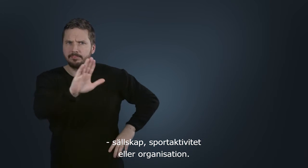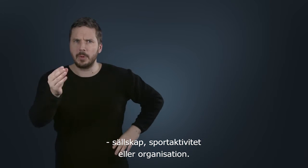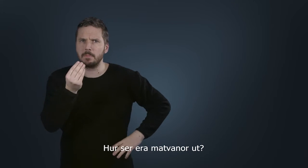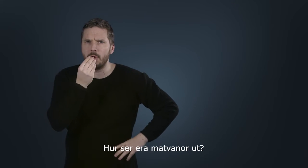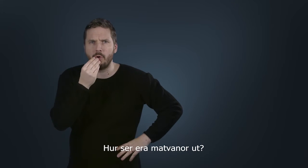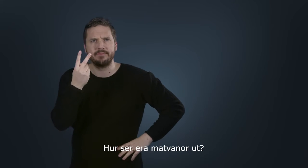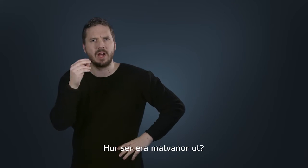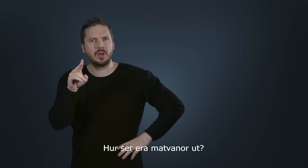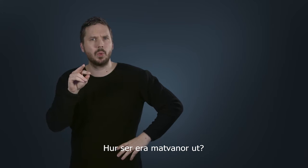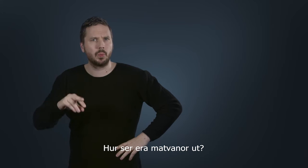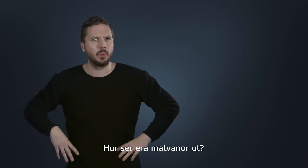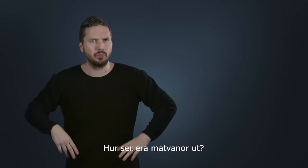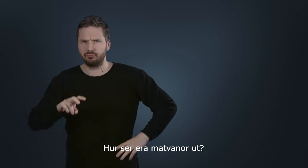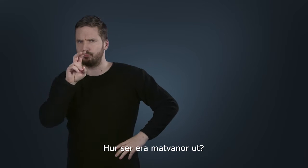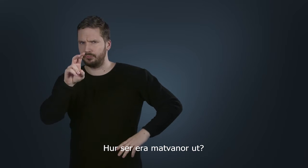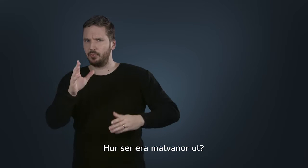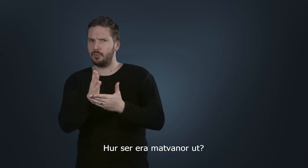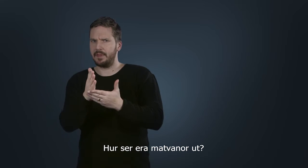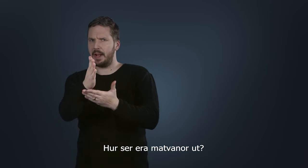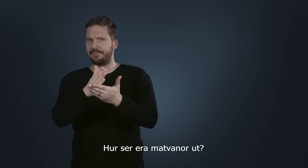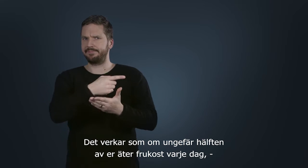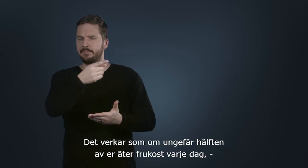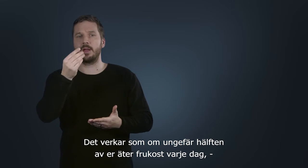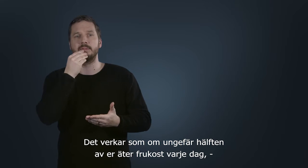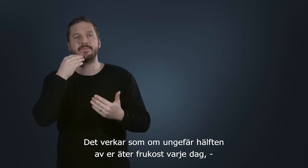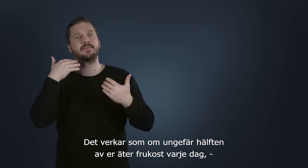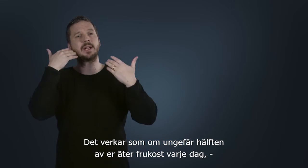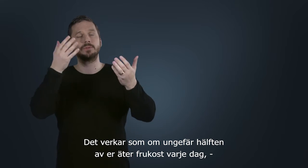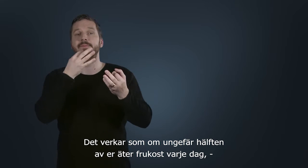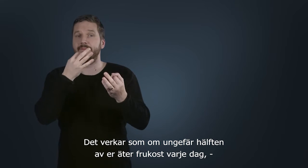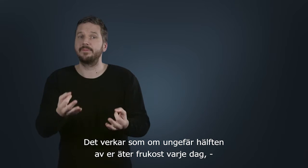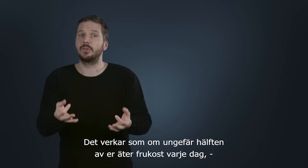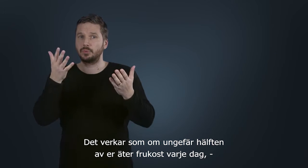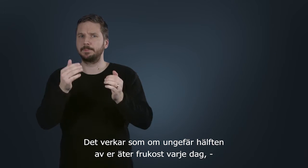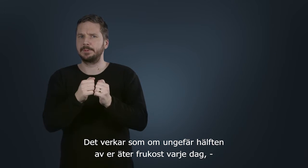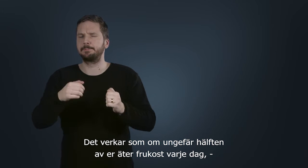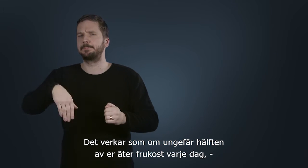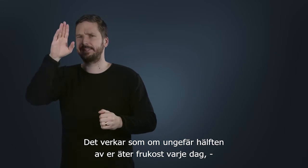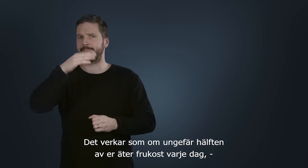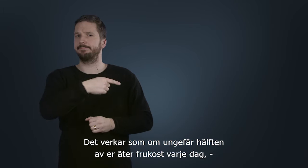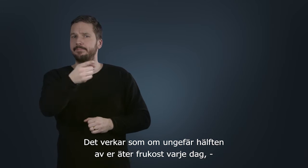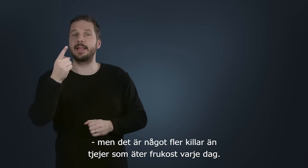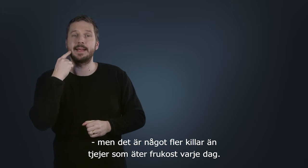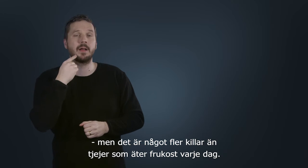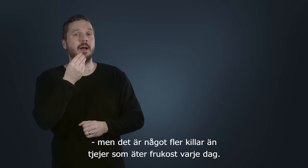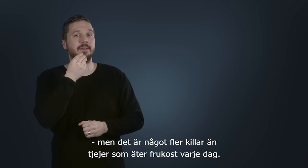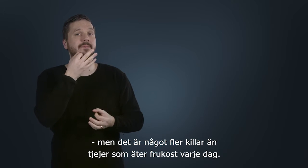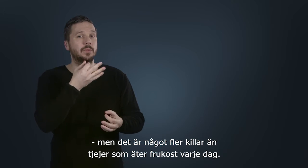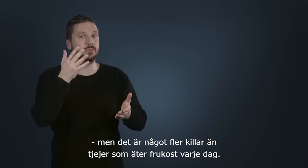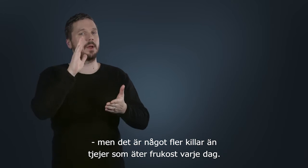era matvanor ut? Det verkar som om ungefär hälften av er äter frukost varje dag. Men det är något fler killar än tjejer